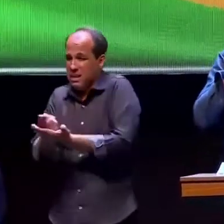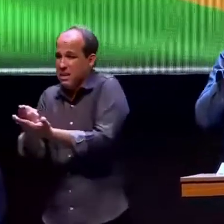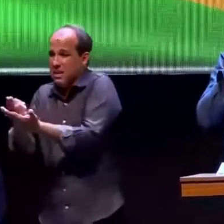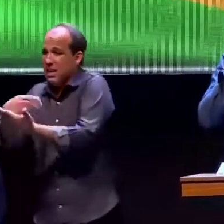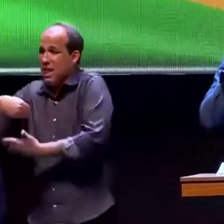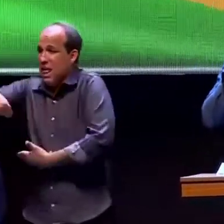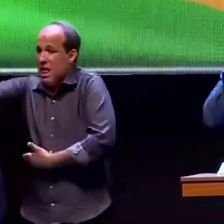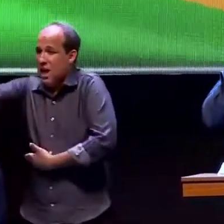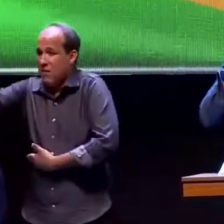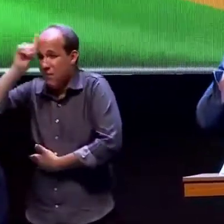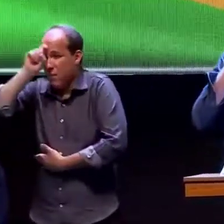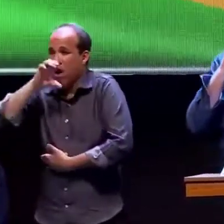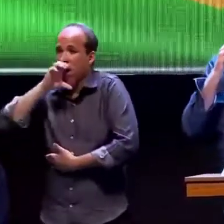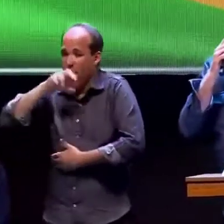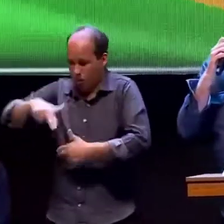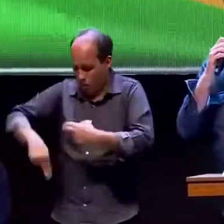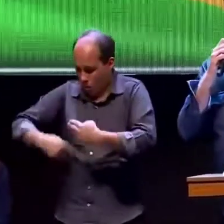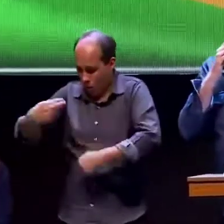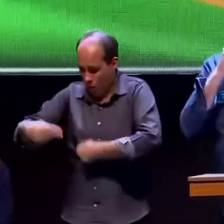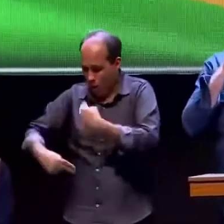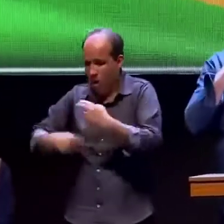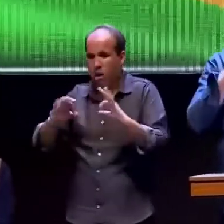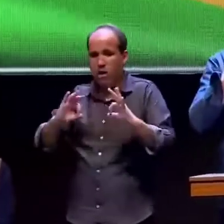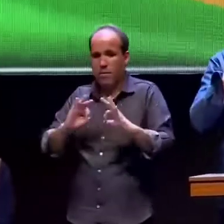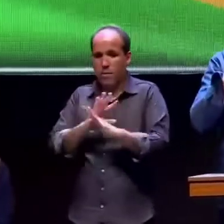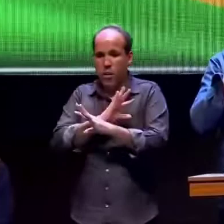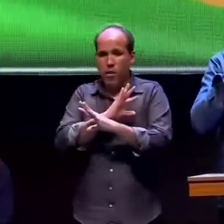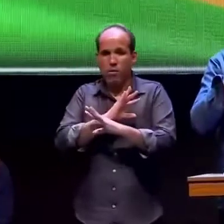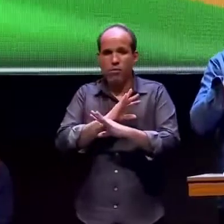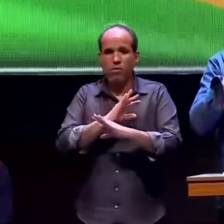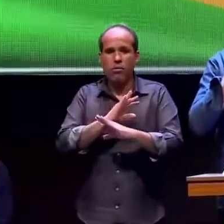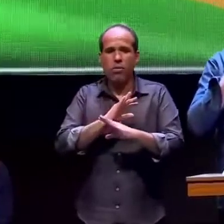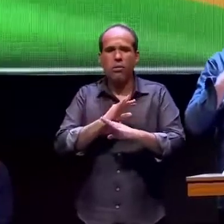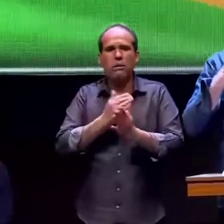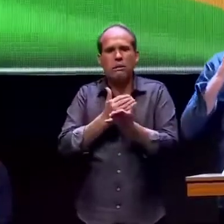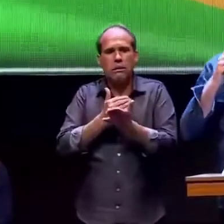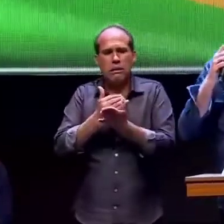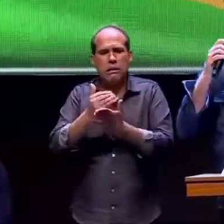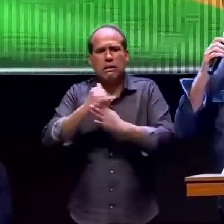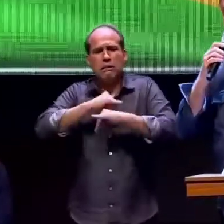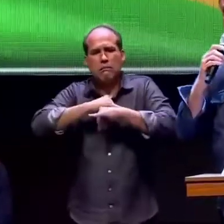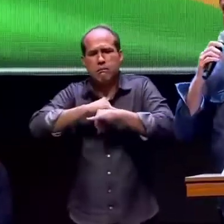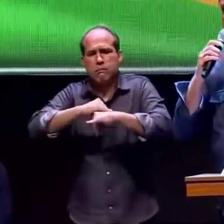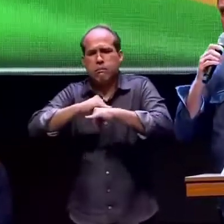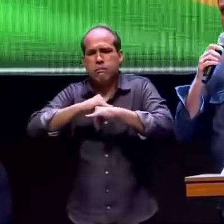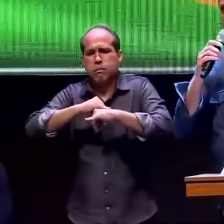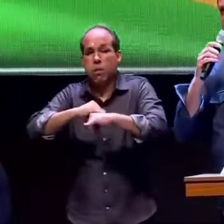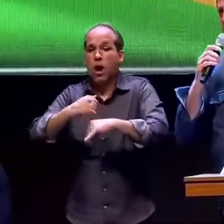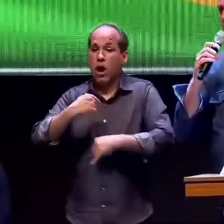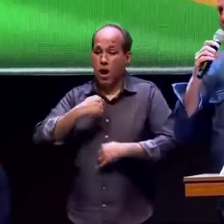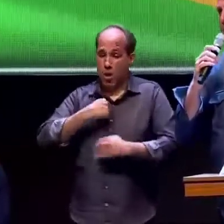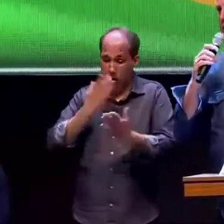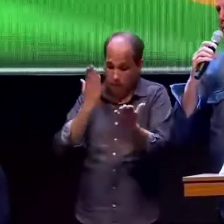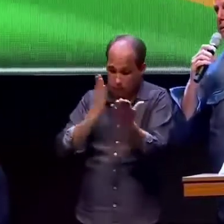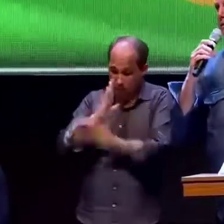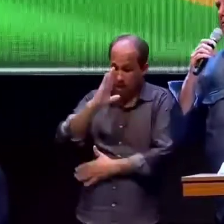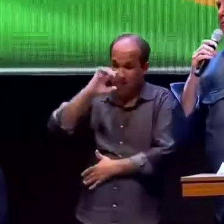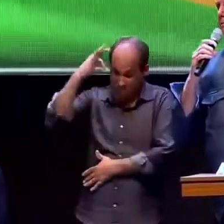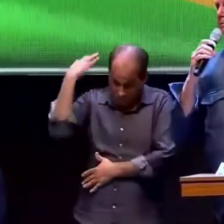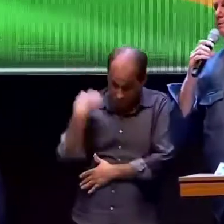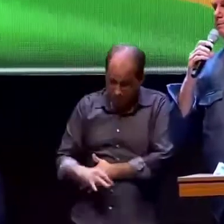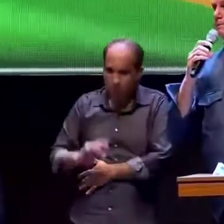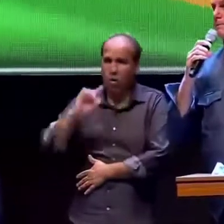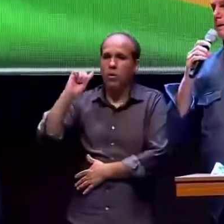bem daí se afunilou a campanha eu fui eleito no primeiro